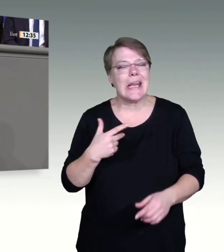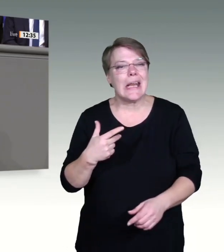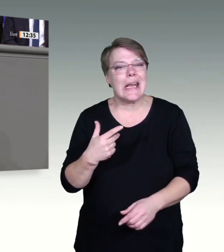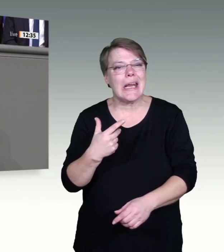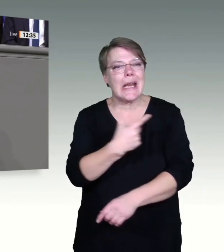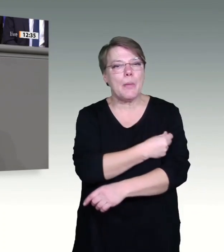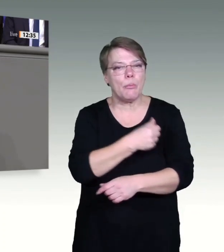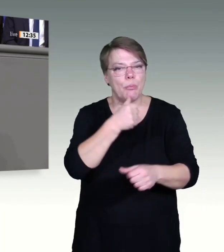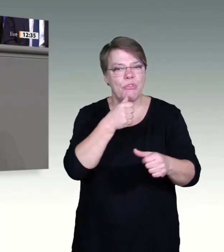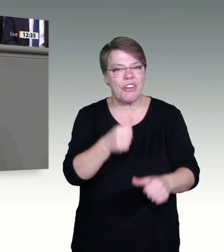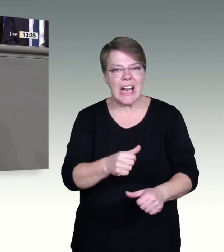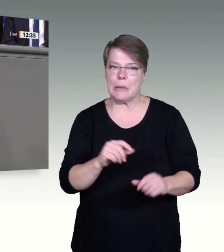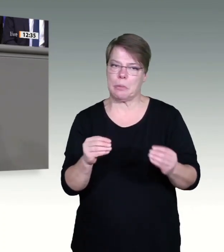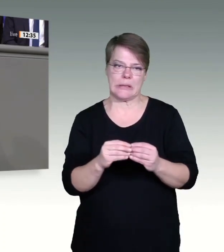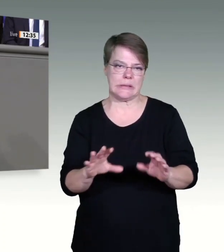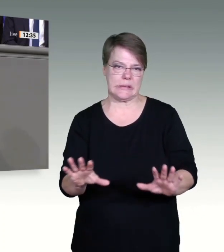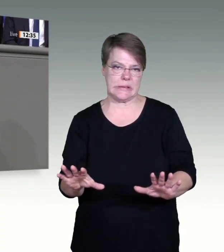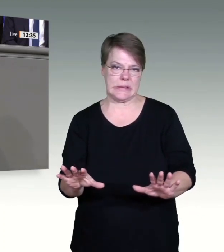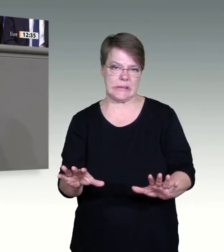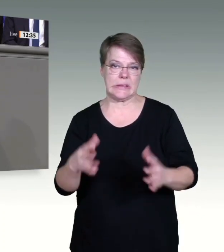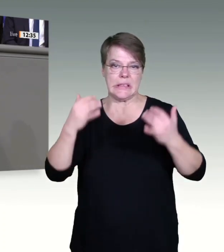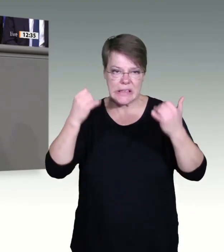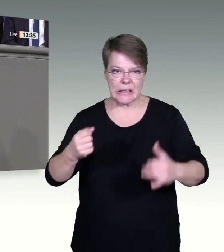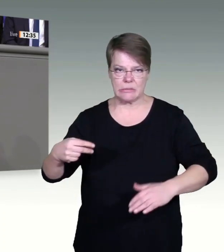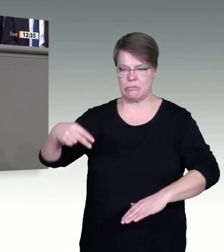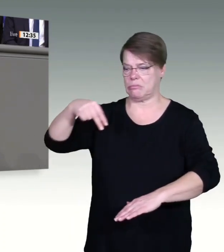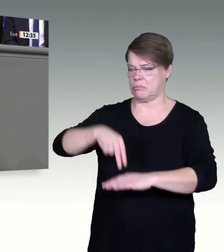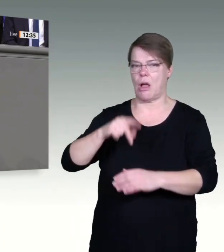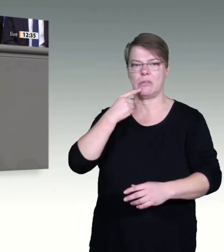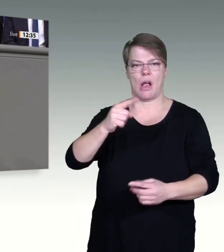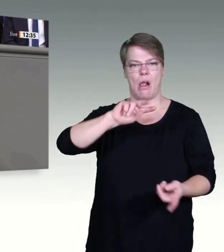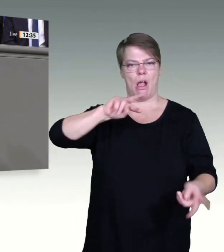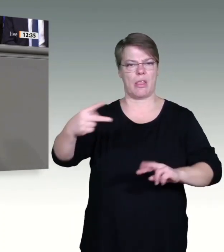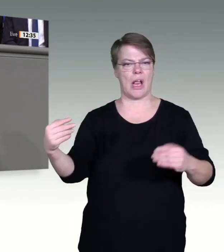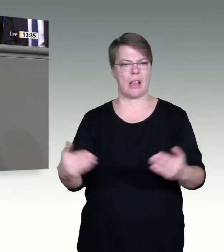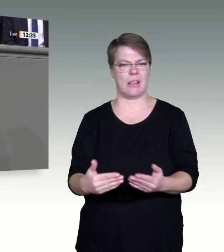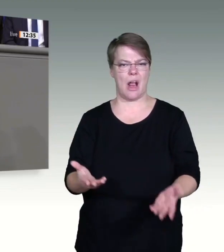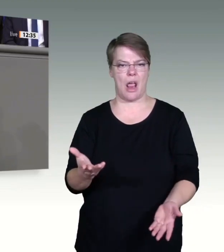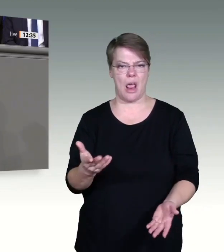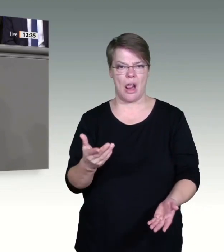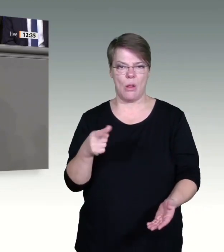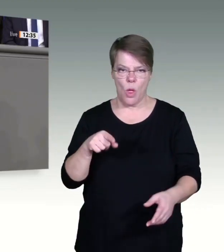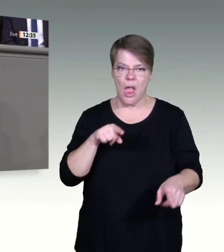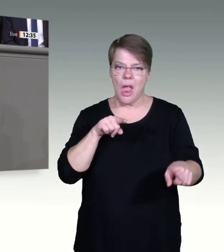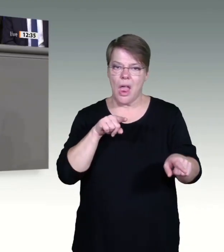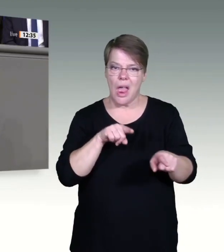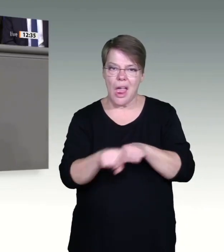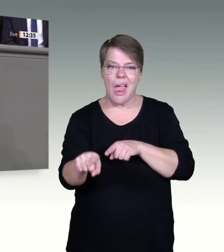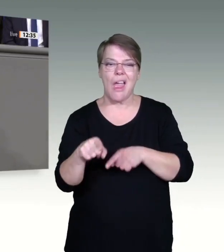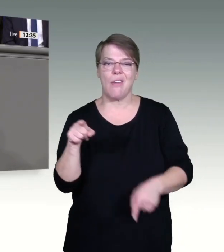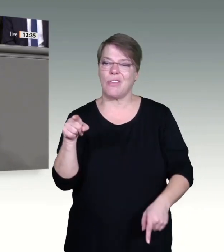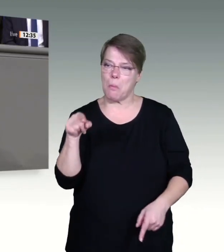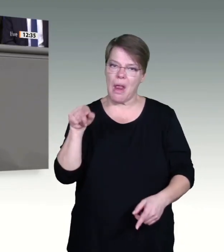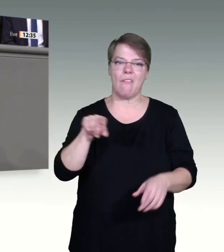das Wort Freiheit in den Mund. Sie wissen offenkundig nicht, was das bedeutet. Die